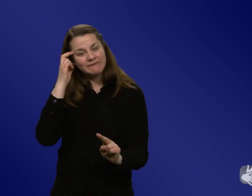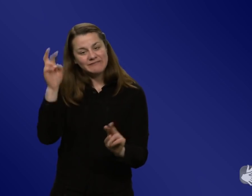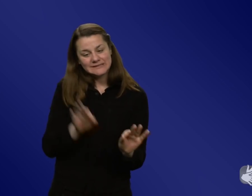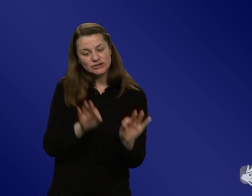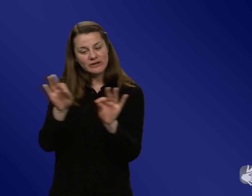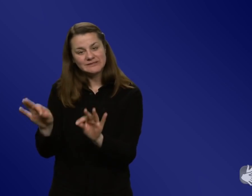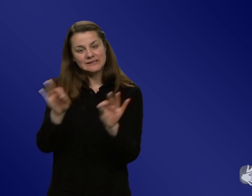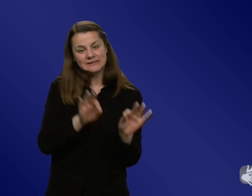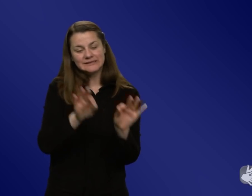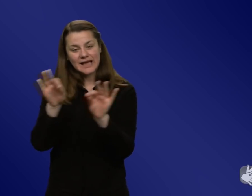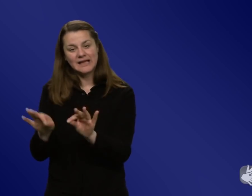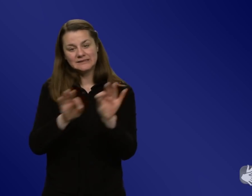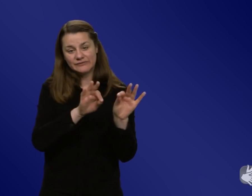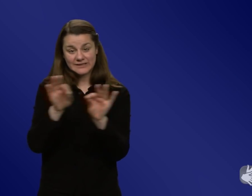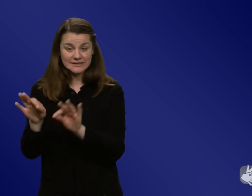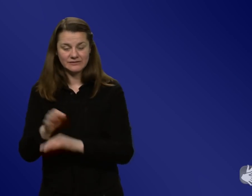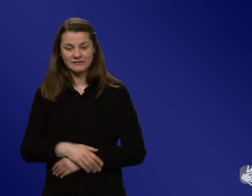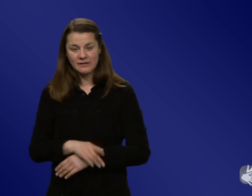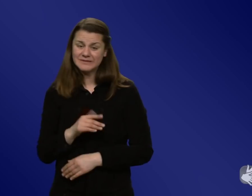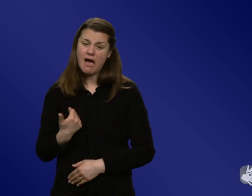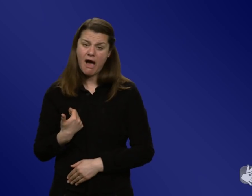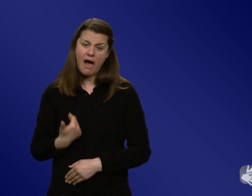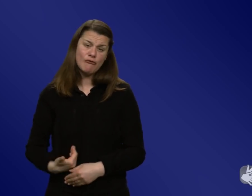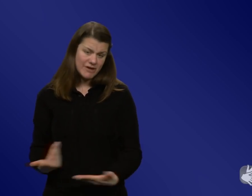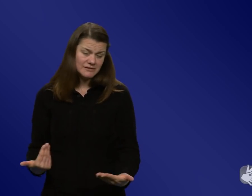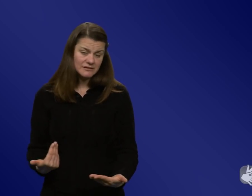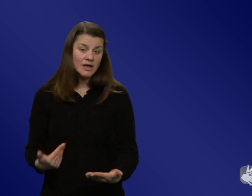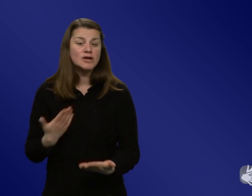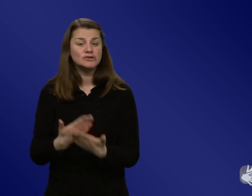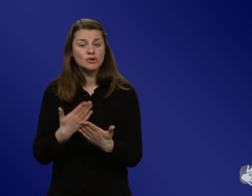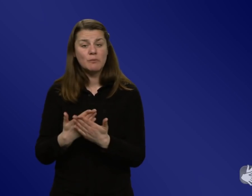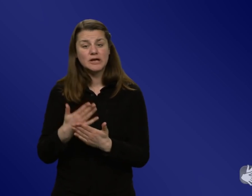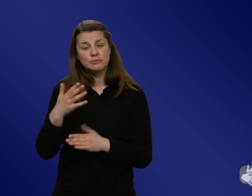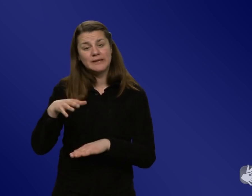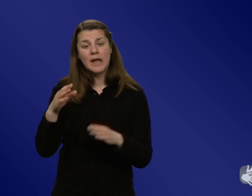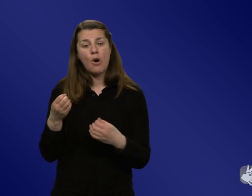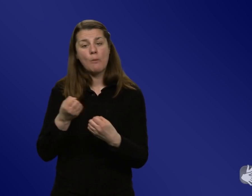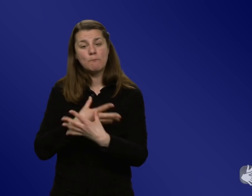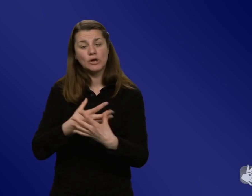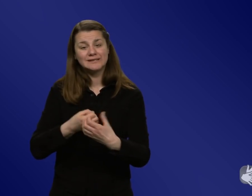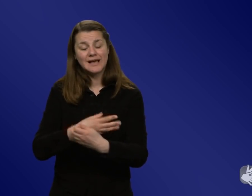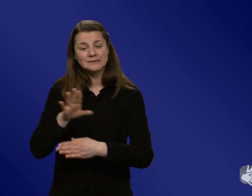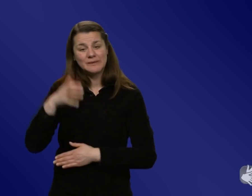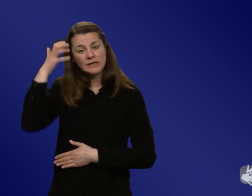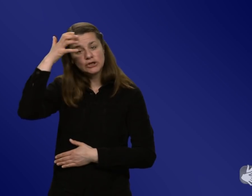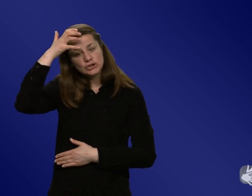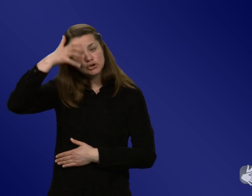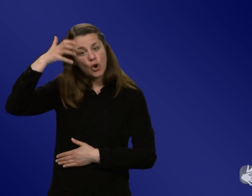Das ist unglaublich aufwendig. Also wir hatten Herrn Drosten jetzt in seinem tollen Podcast mit Ihnen, das ist ja ein Paradebeispiel für